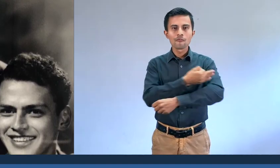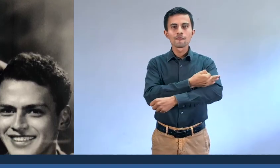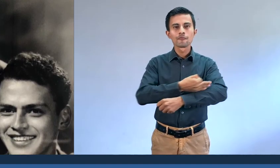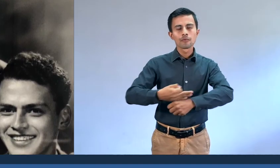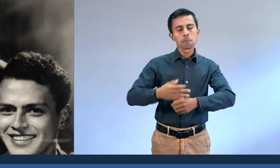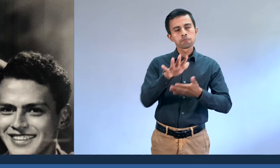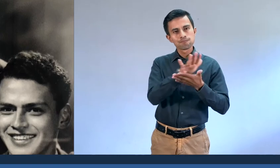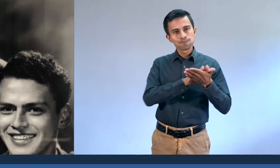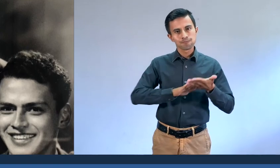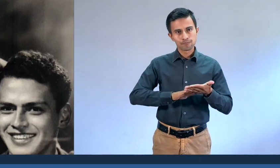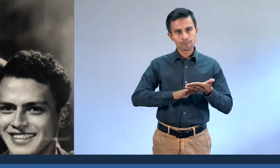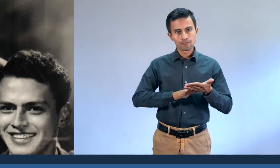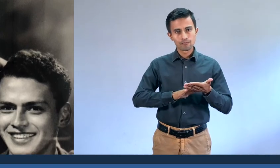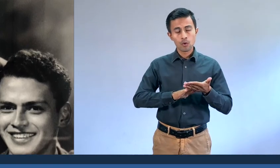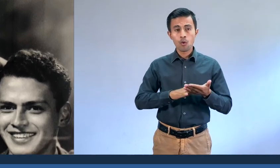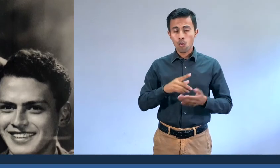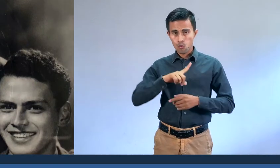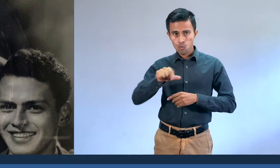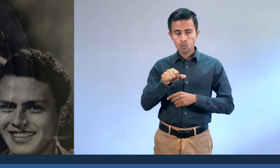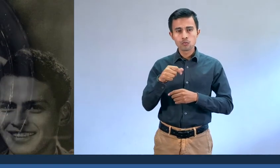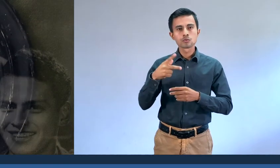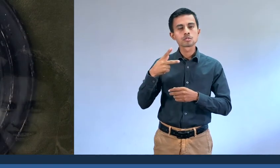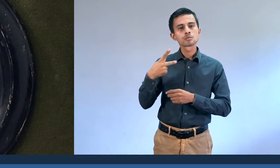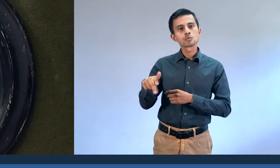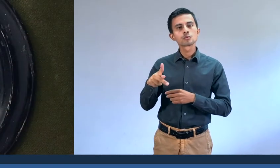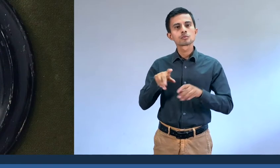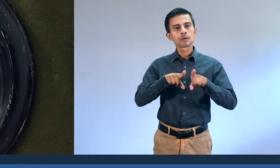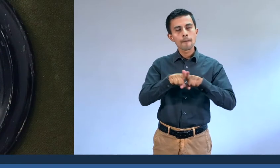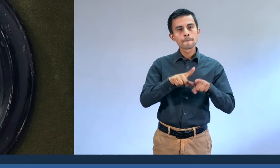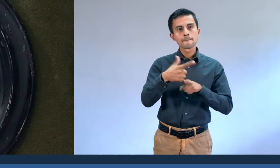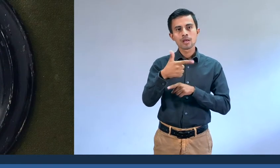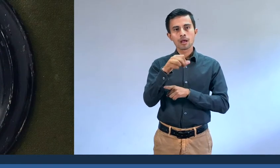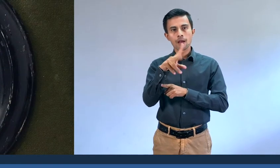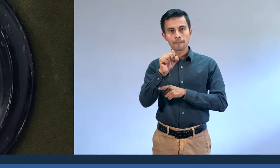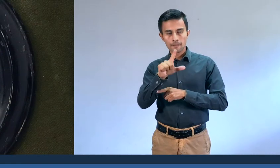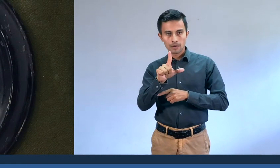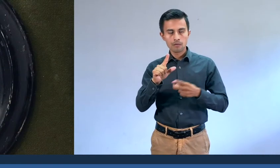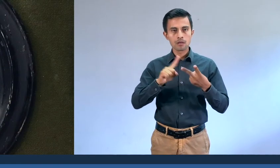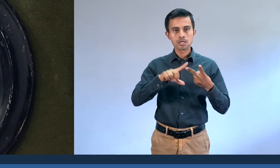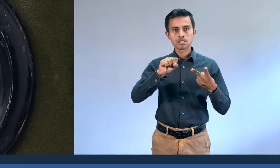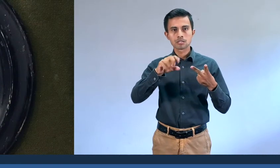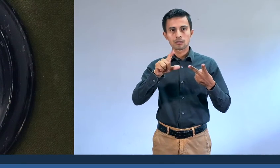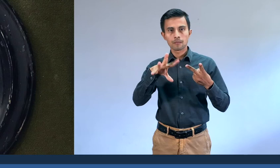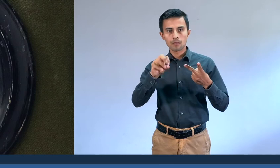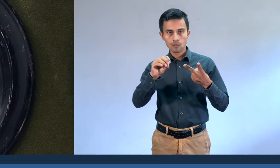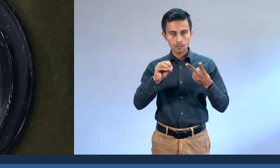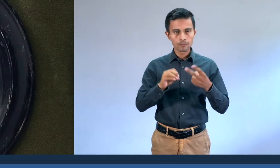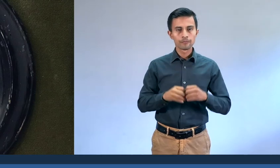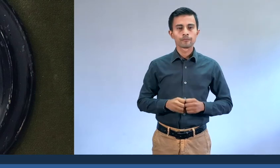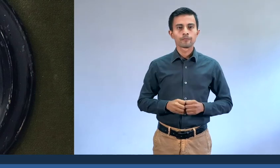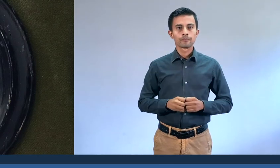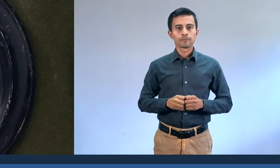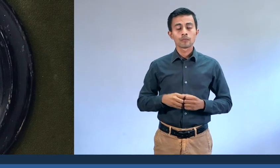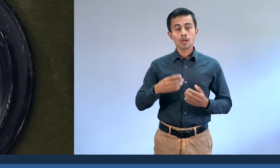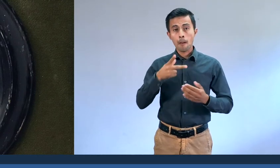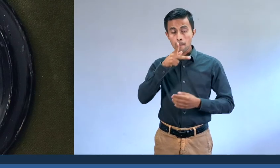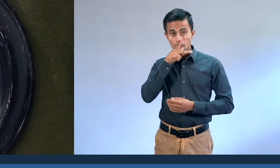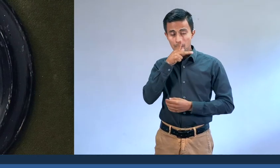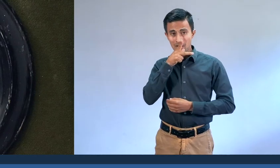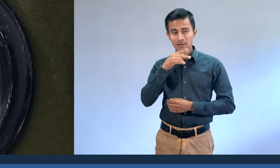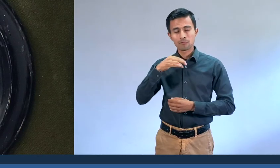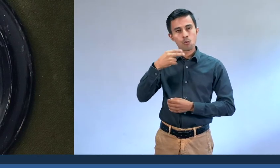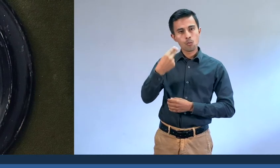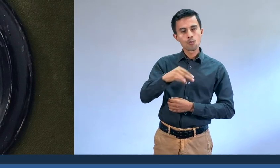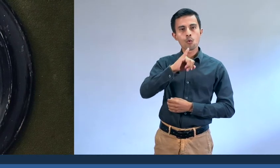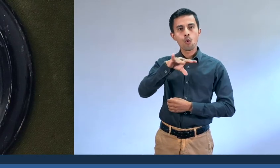modesta. Le siguieron Gabriel y Salvador. Su padre, José Ignacio Chávez Montes de Oca, fue propietario de una tienda de